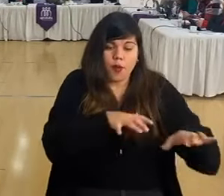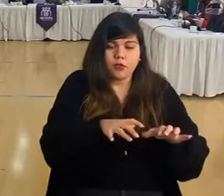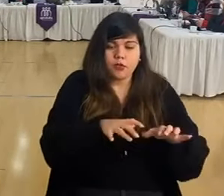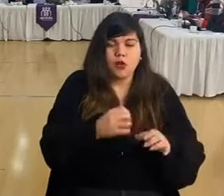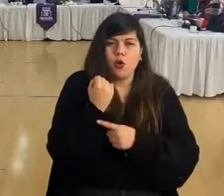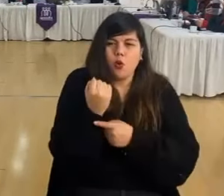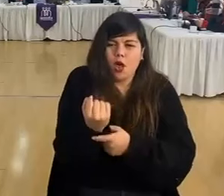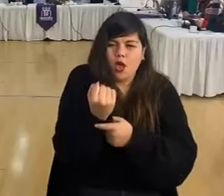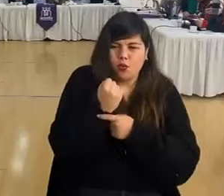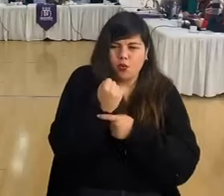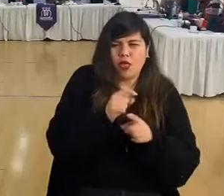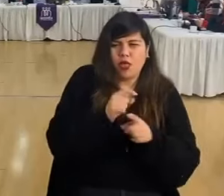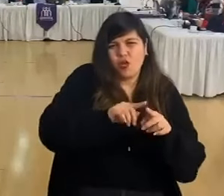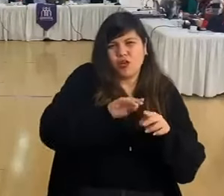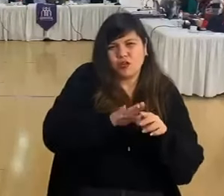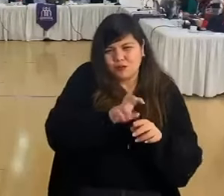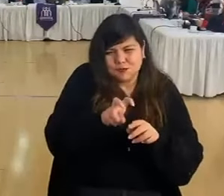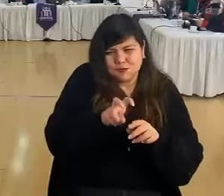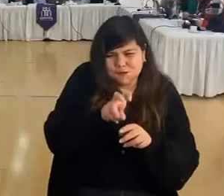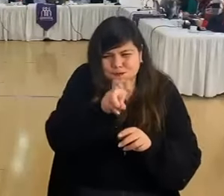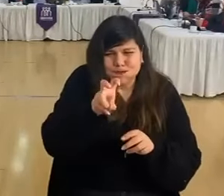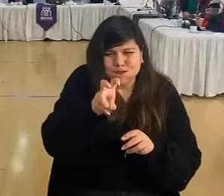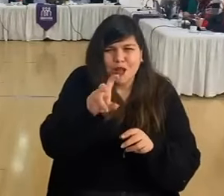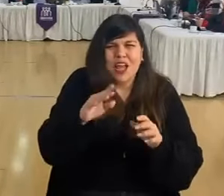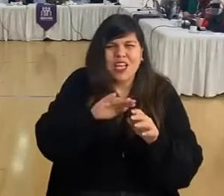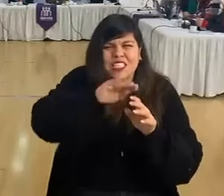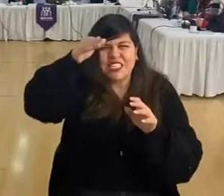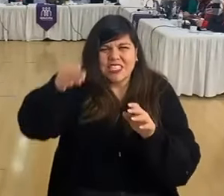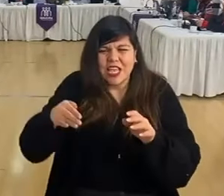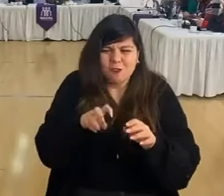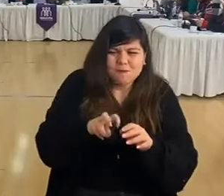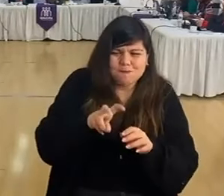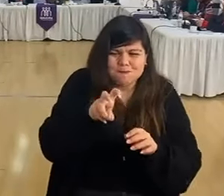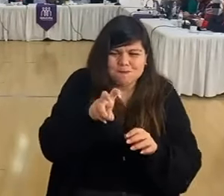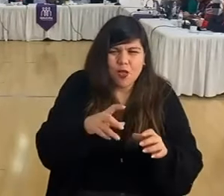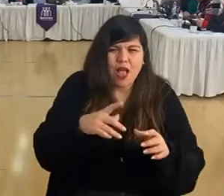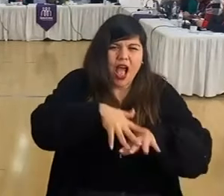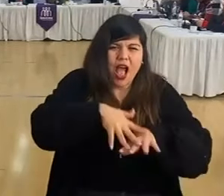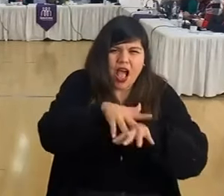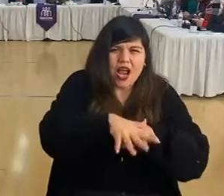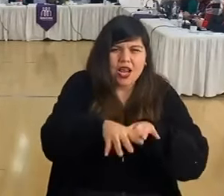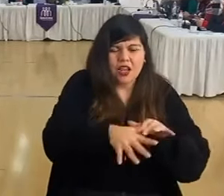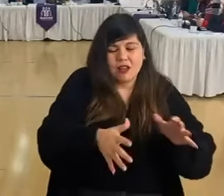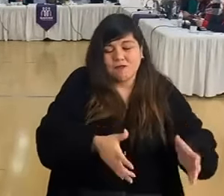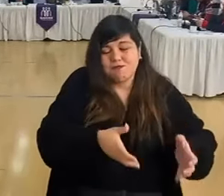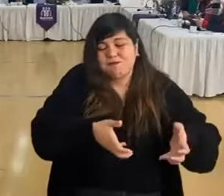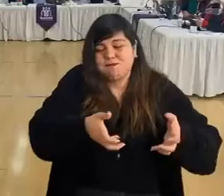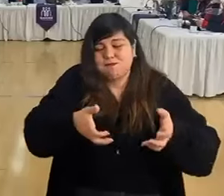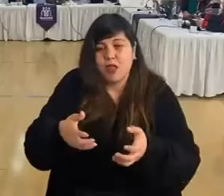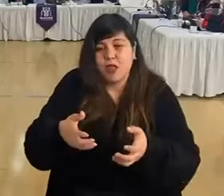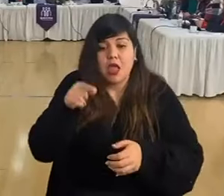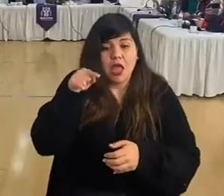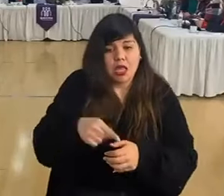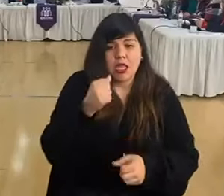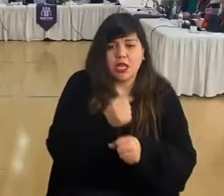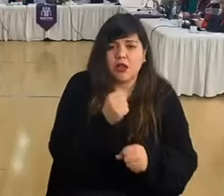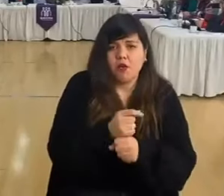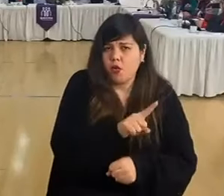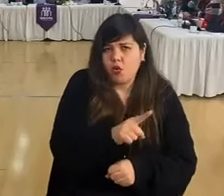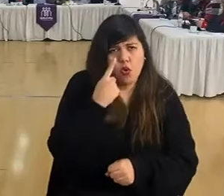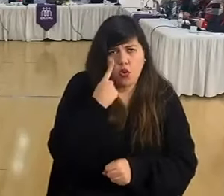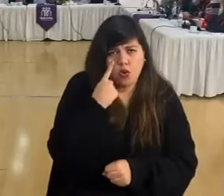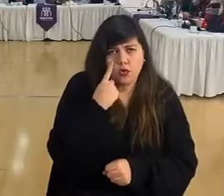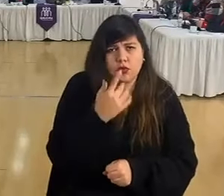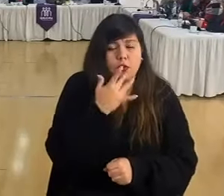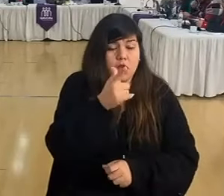punta del cerro los sacos de arena. Y este es un trabajo que quizá no es popular porque quizá